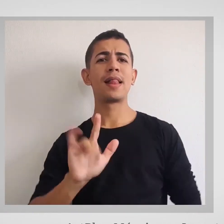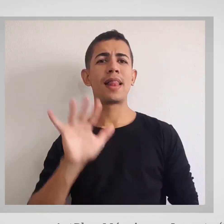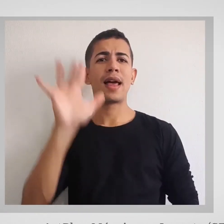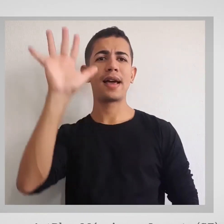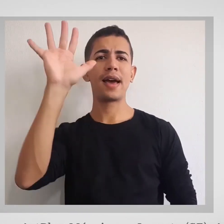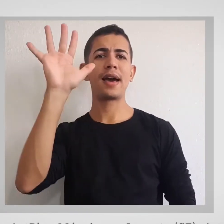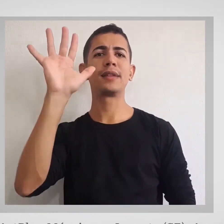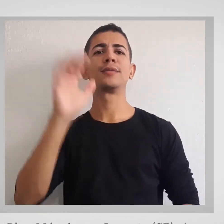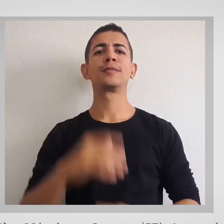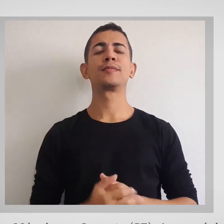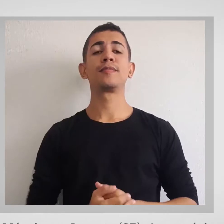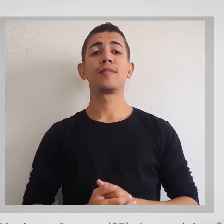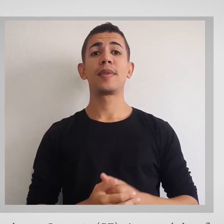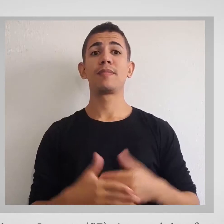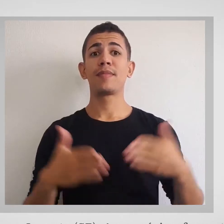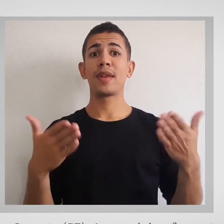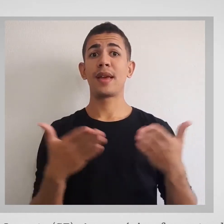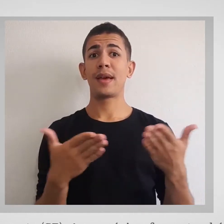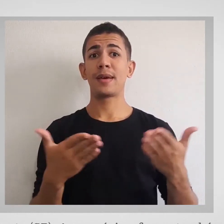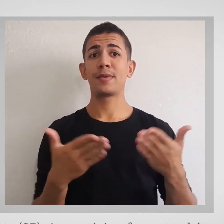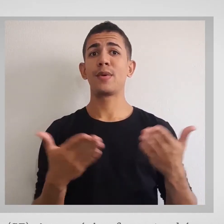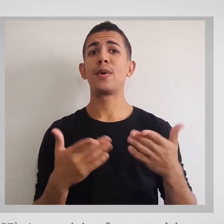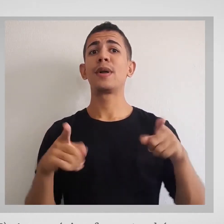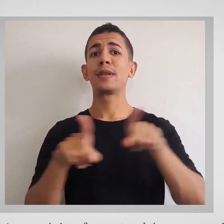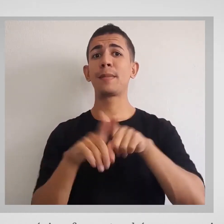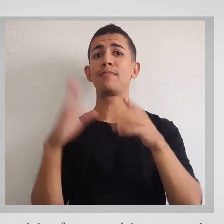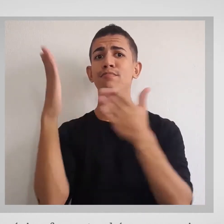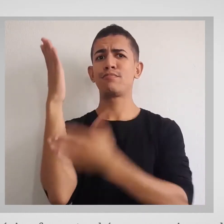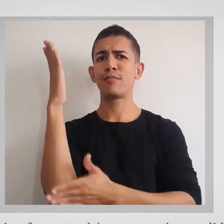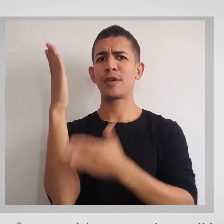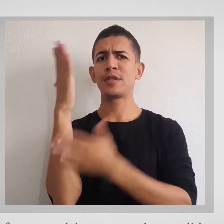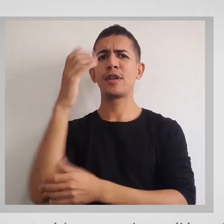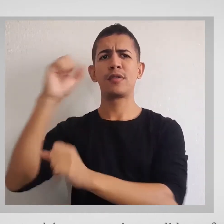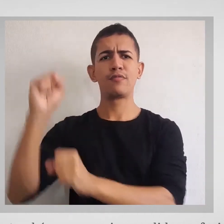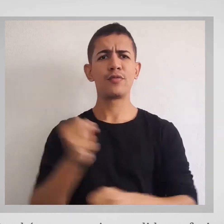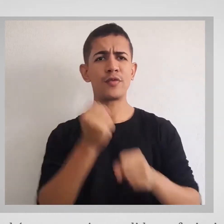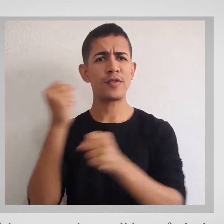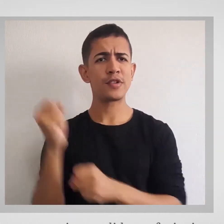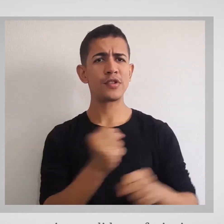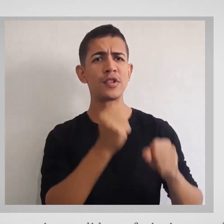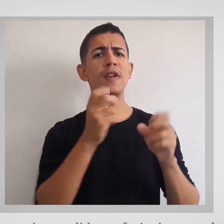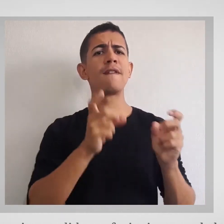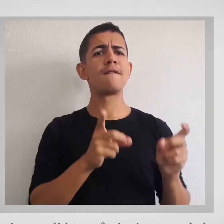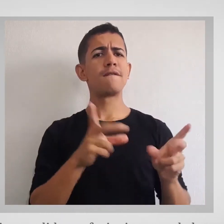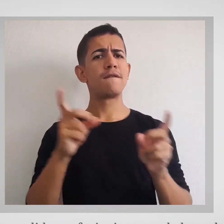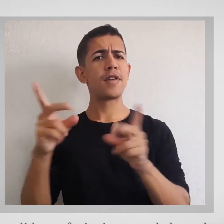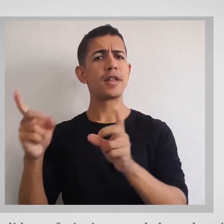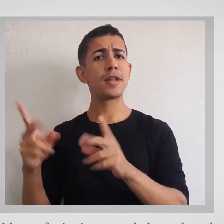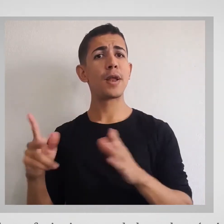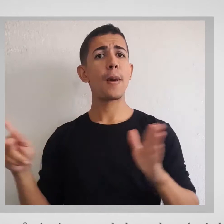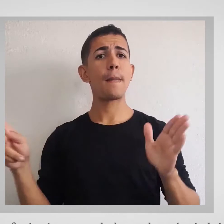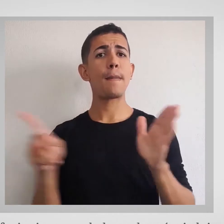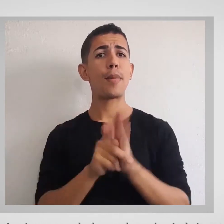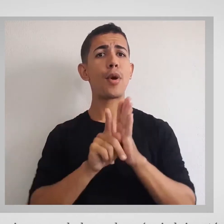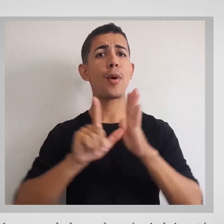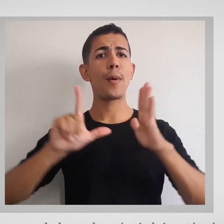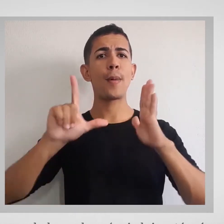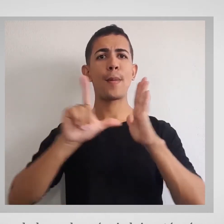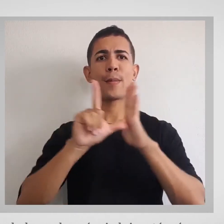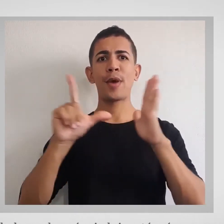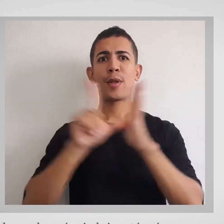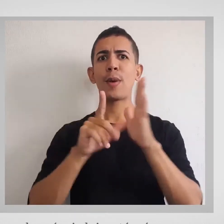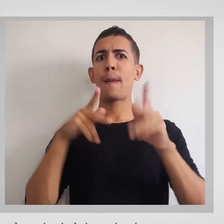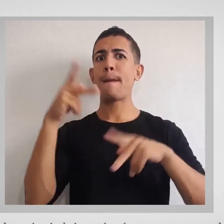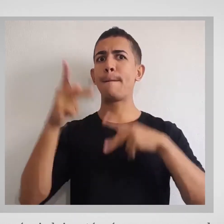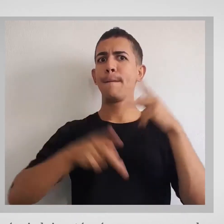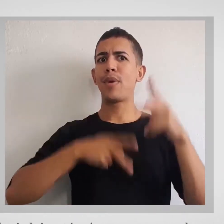Agora sócios foram também marceneiros, polidores, faxineiros, vendedores da própria loja, até caírem nas graças